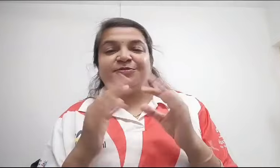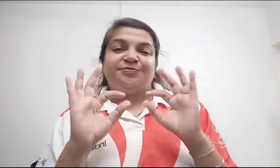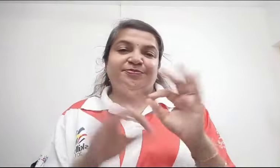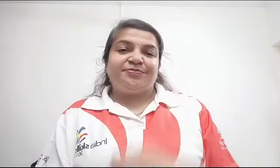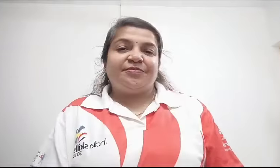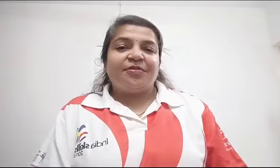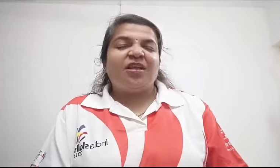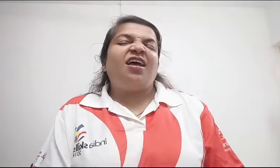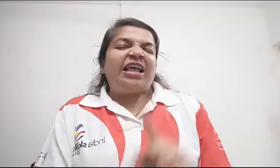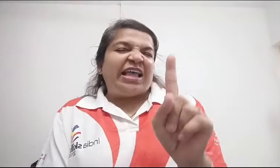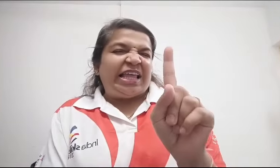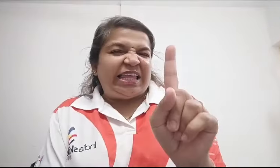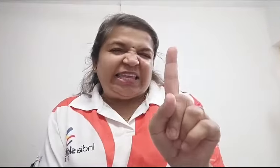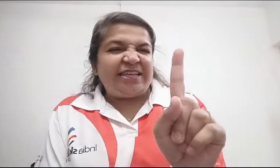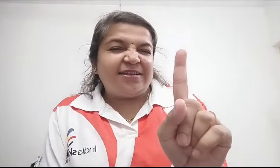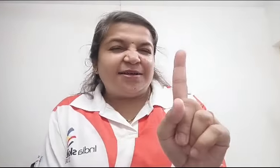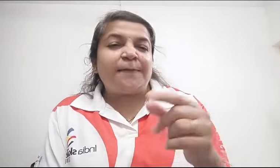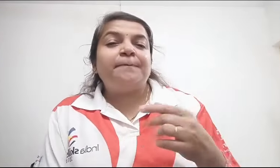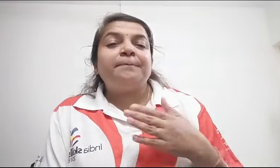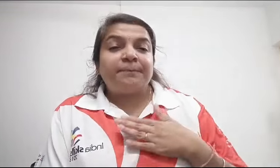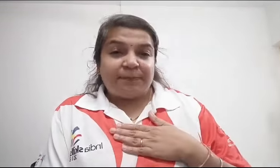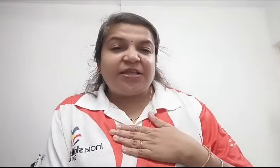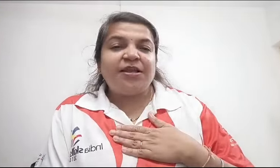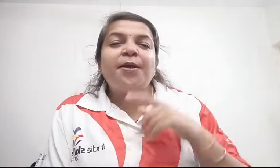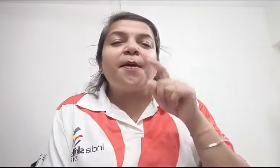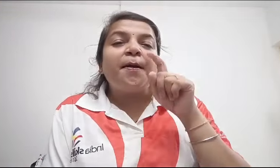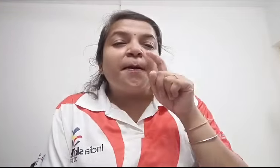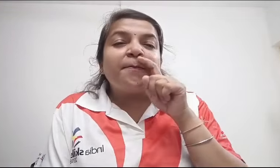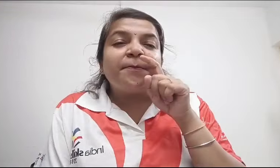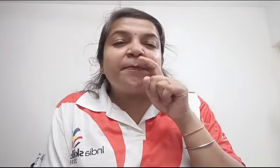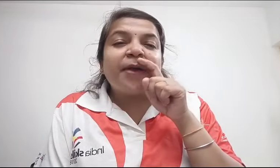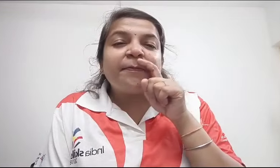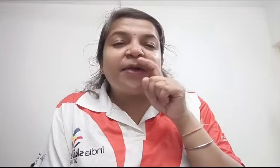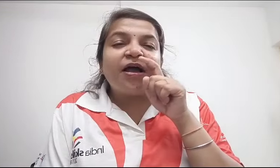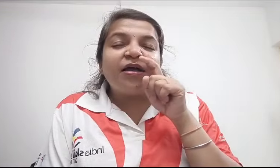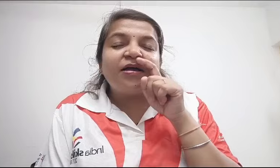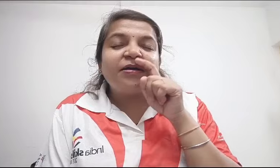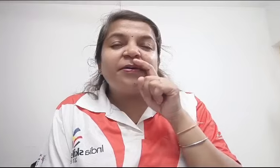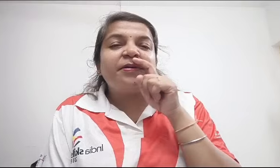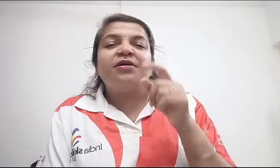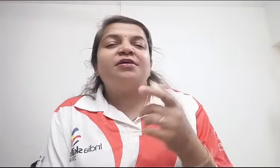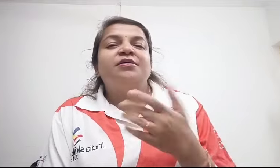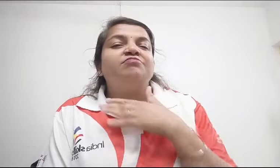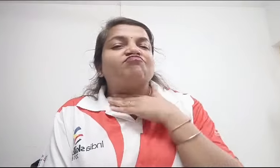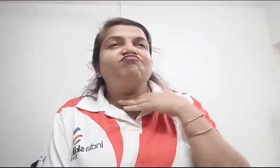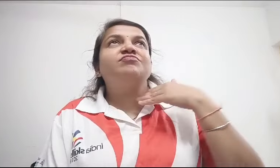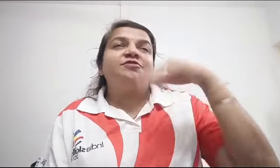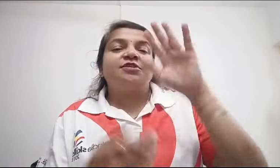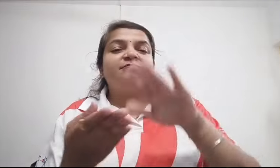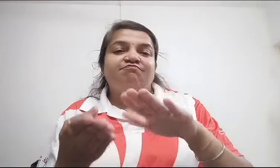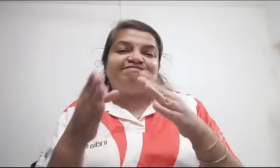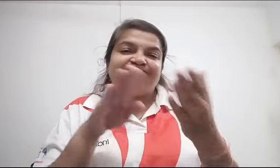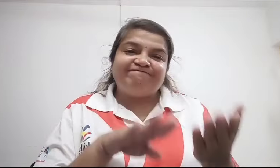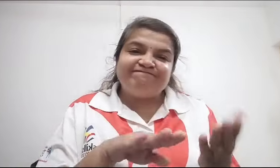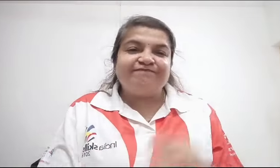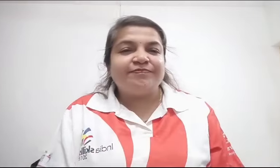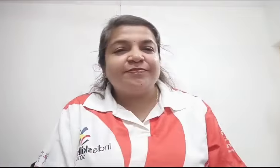guide थी, मेरी mentor थी, सिमी मैम, डॉक्टर भगत, उन्होंने लीशा मैम के साथ मेरे दो साल के लिए इतना